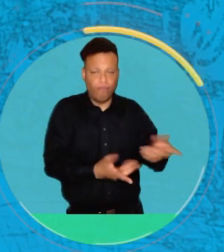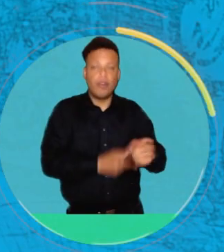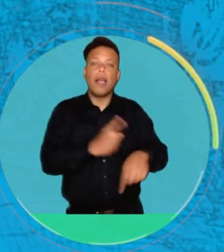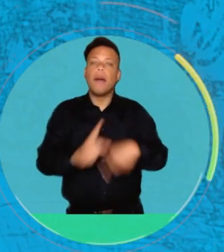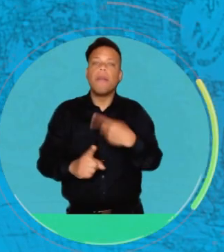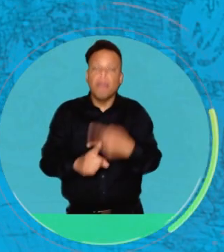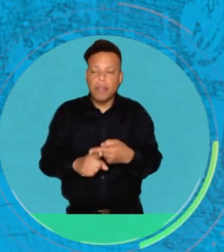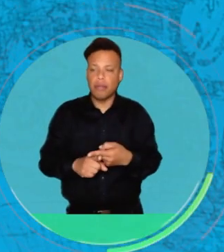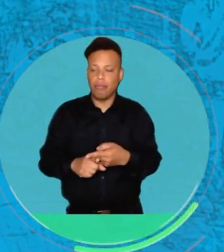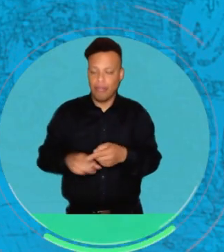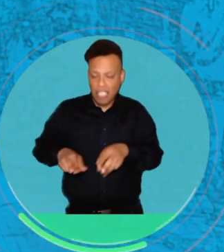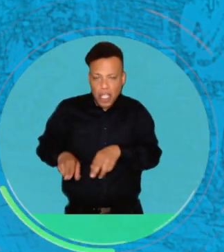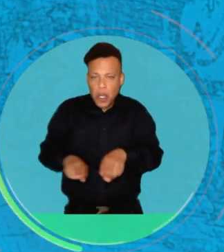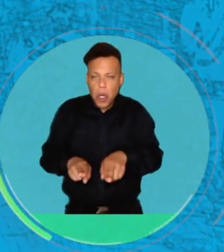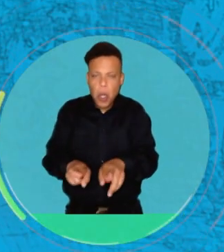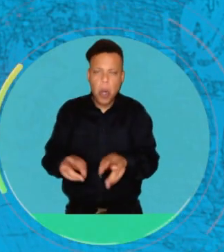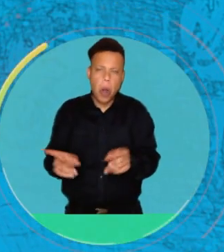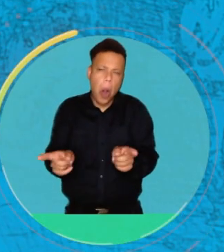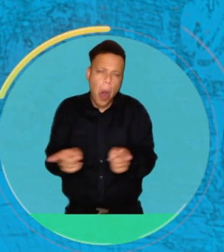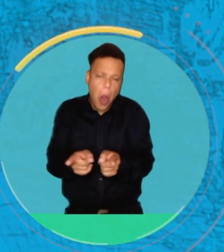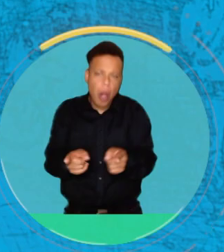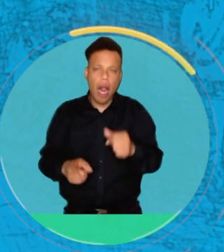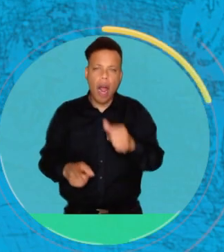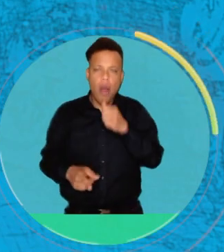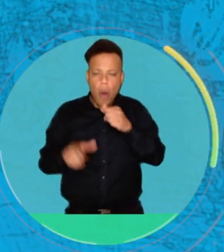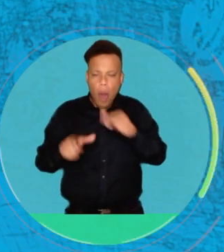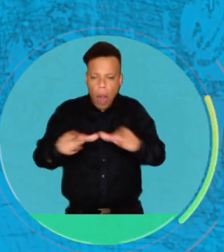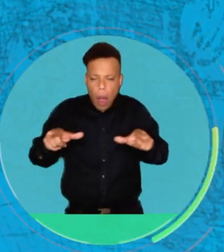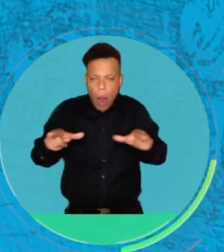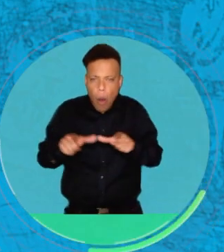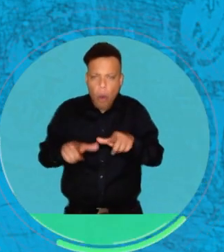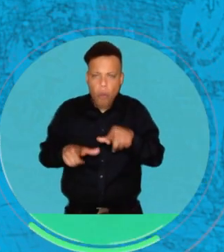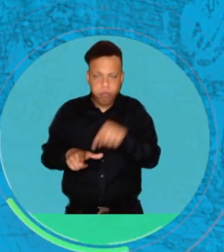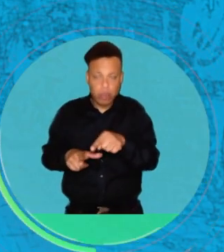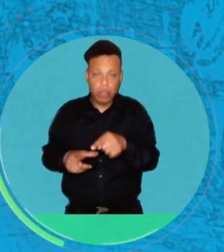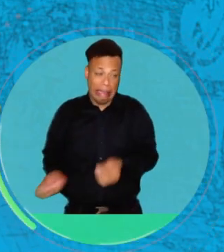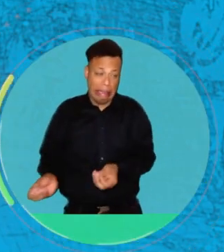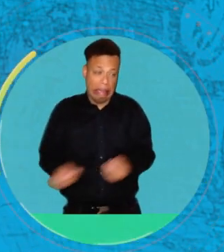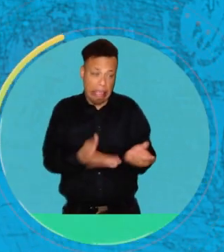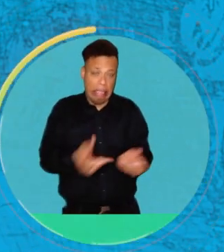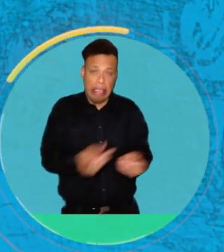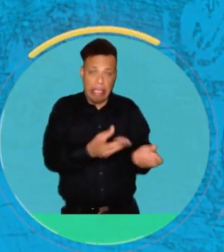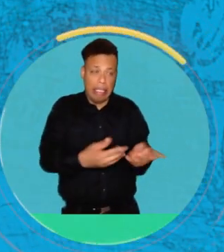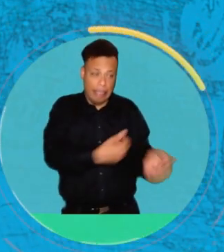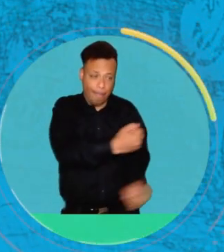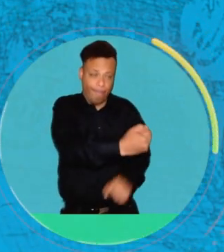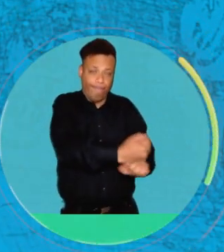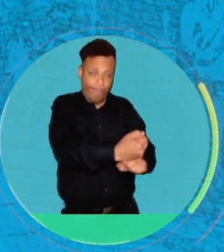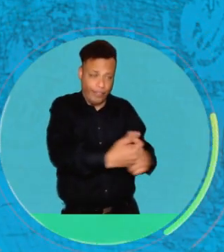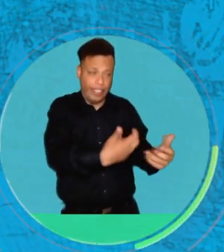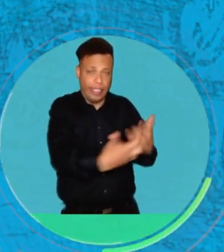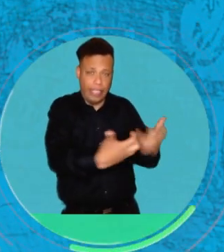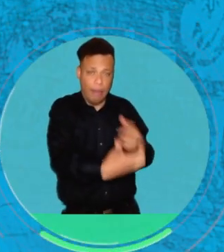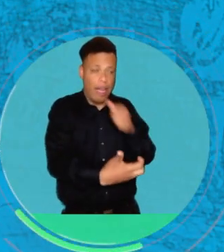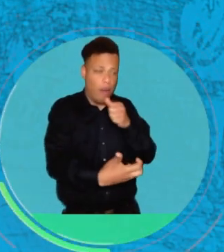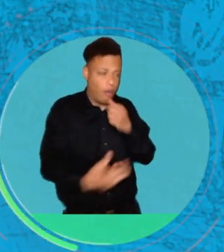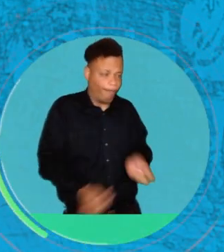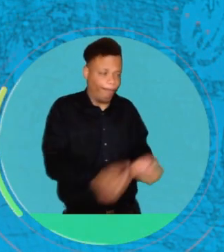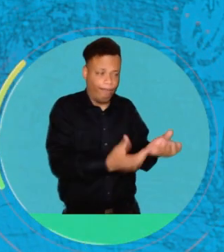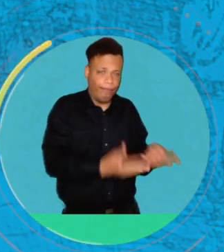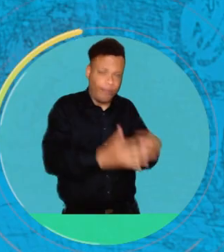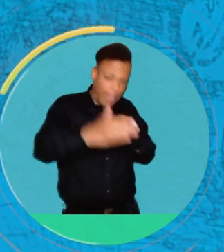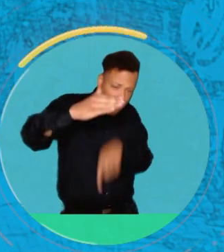abastecer estos ríos, estos lagos, recargando un poquito estos sistemas con agua